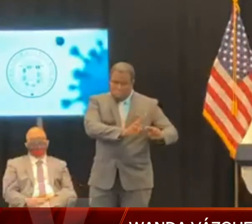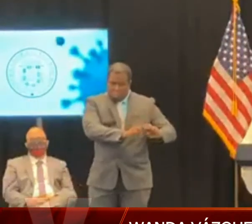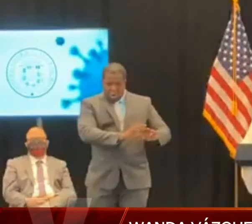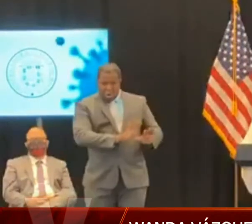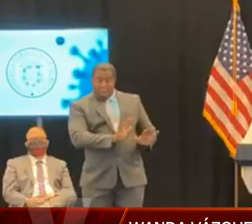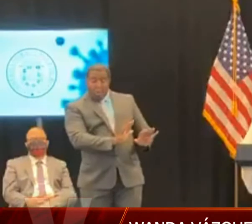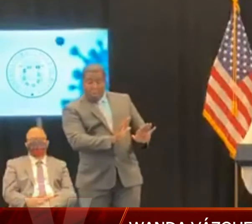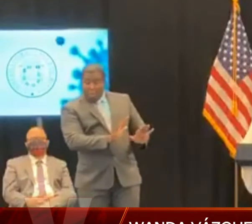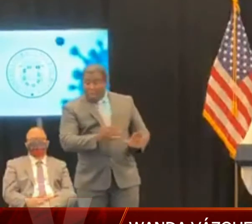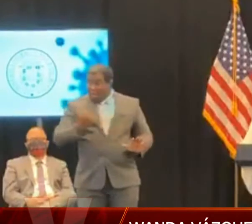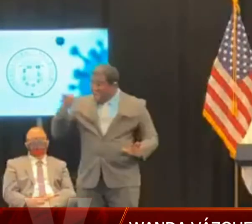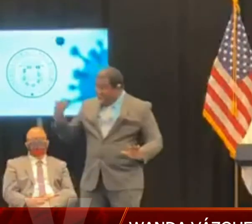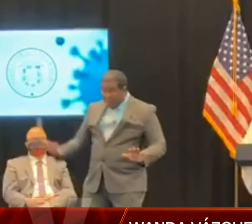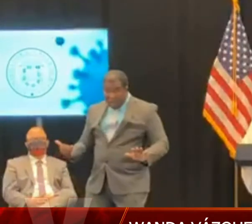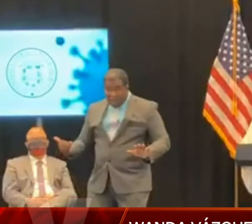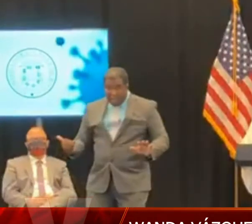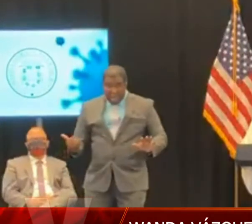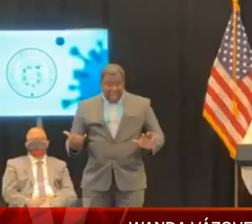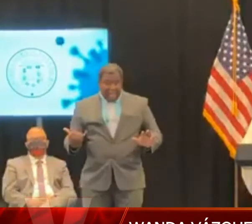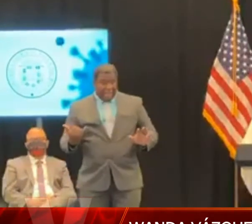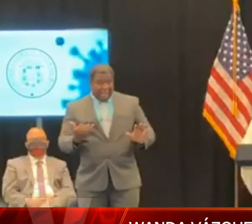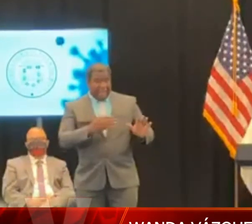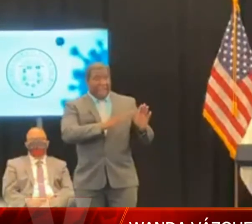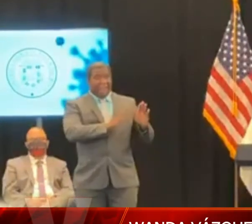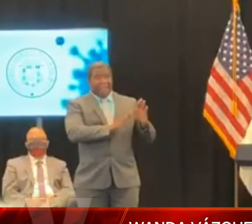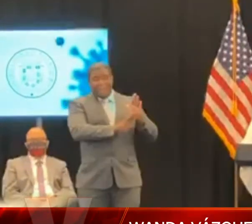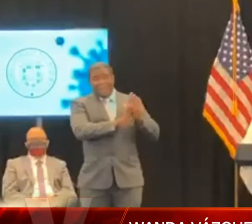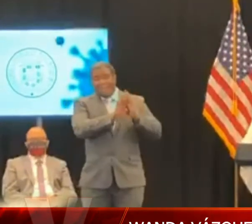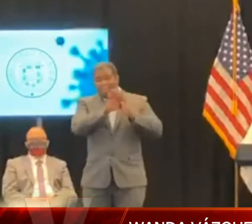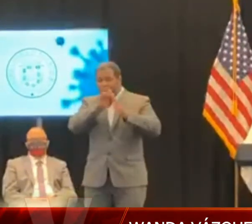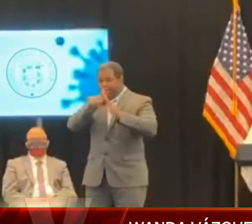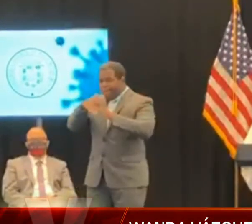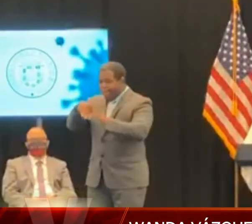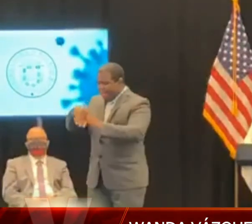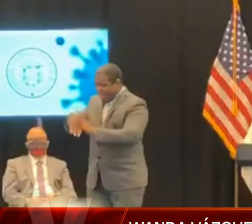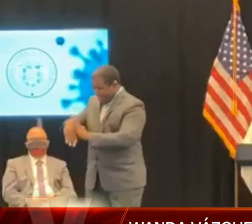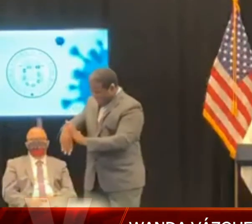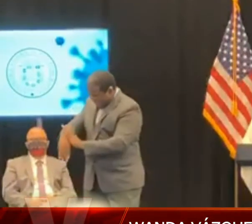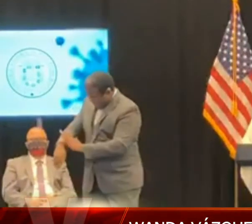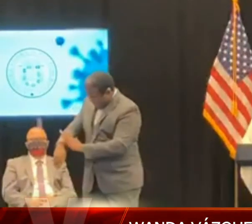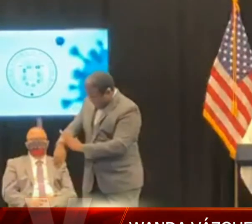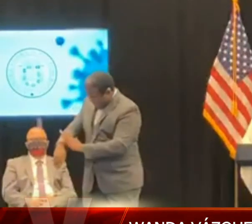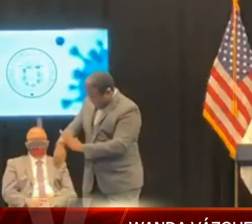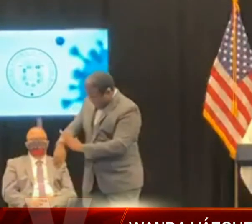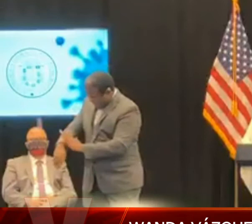muchos los puertorriqueños y las puertorriqueñas que, como resultado del COVID,